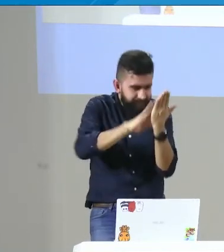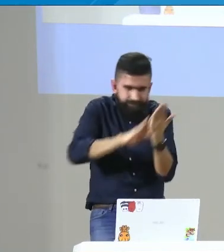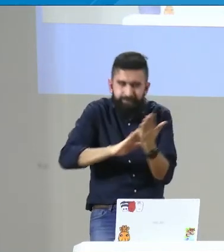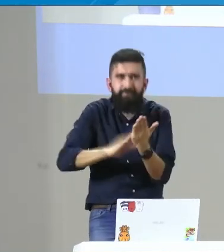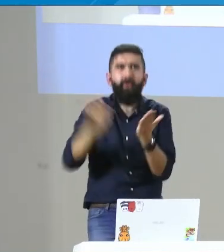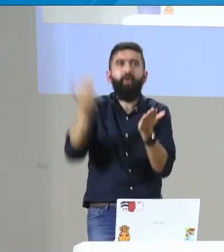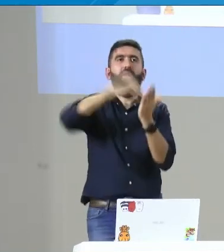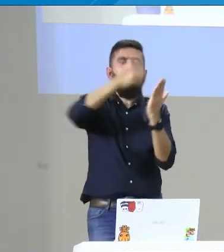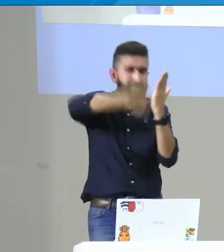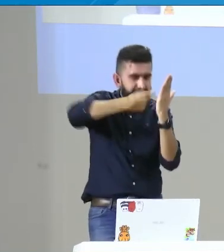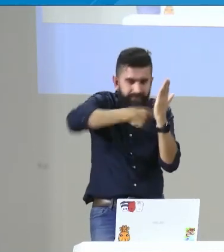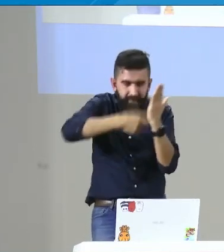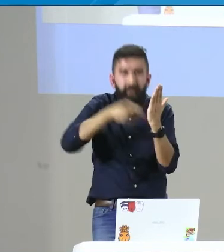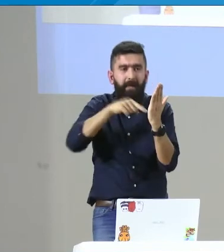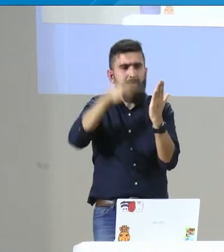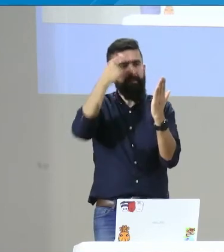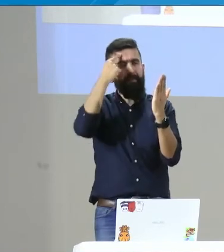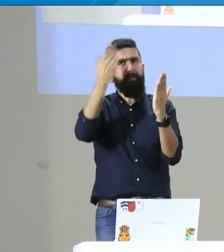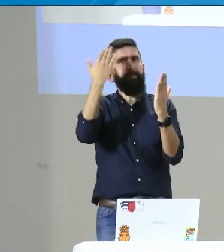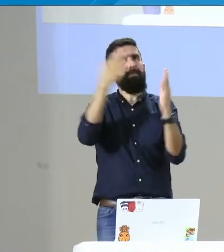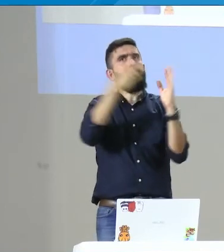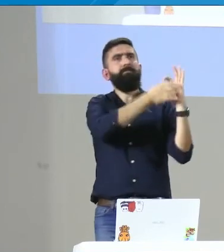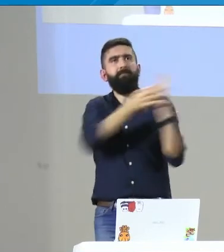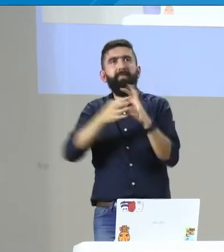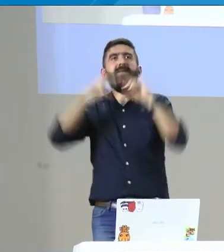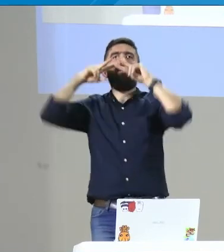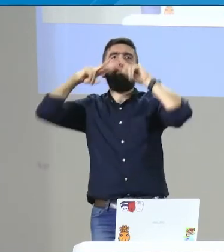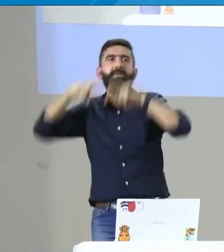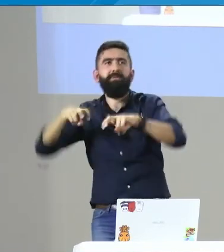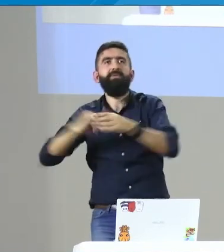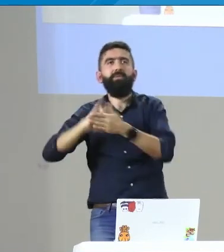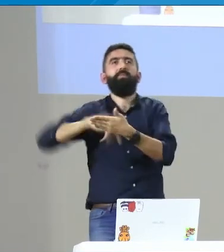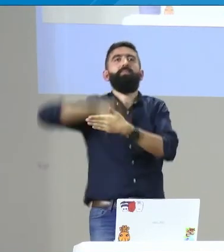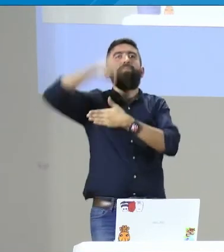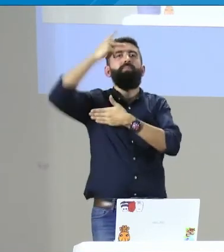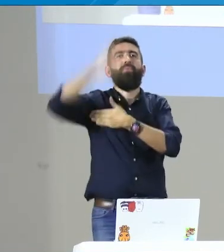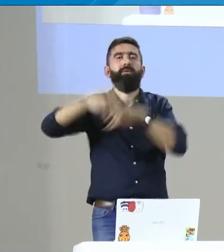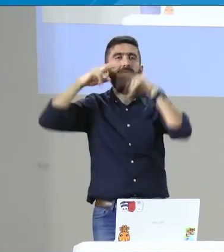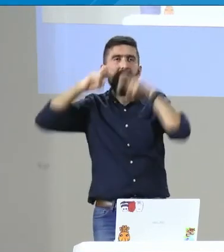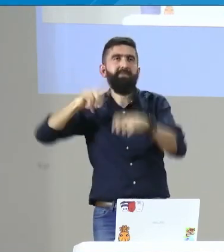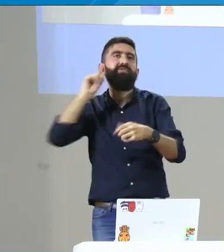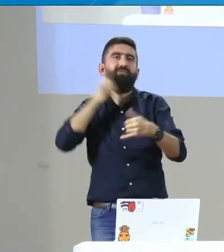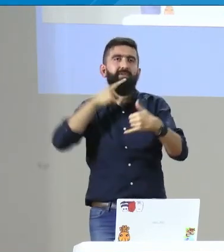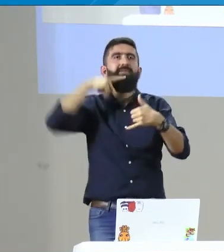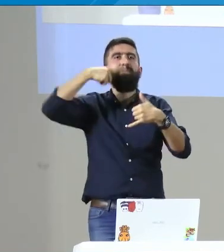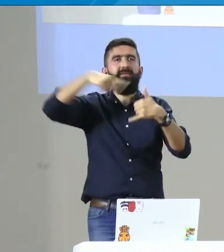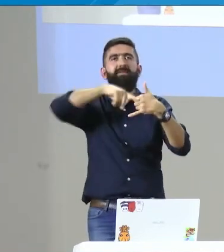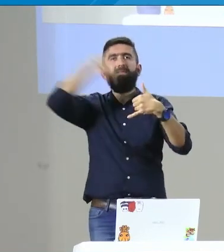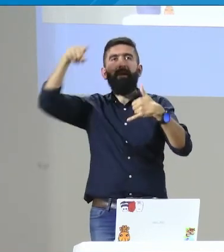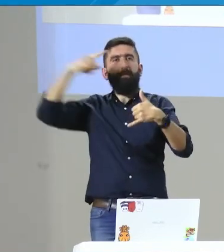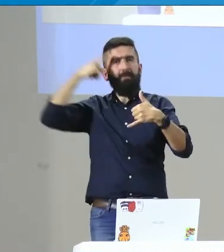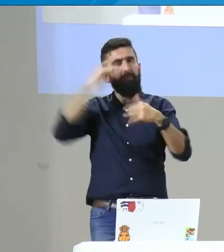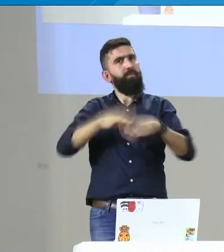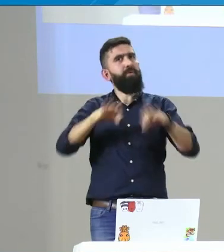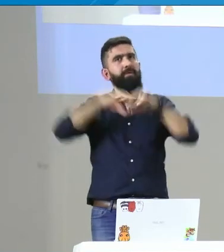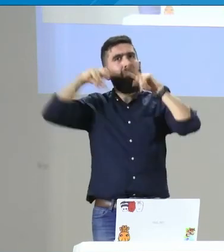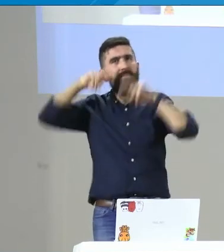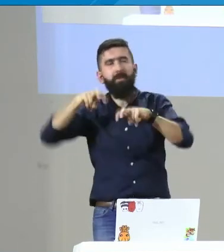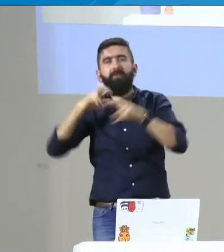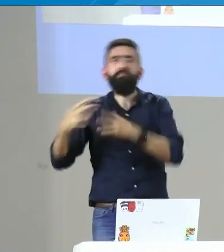volver a retomarlo ahora hace unos meses, entonces le estamos haciendo unas revisiones, haciéndole una investigación, generando todo el proyecto